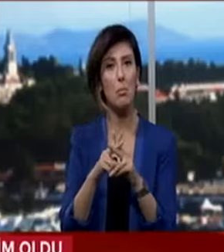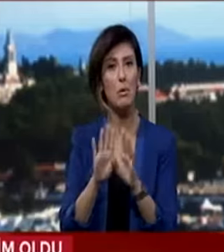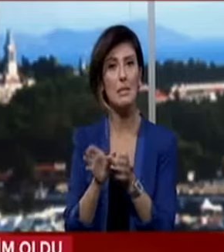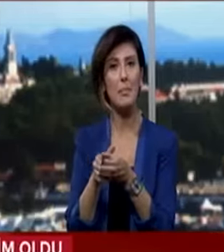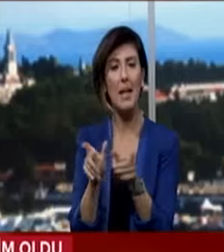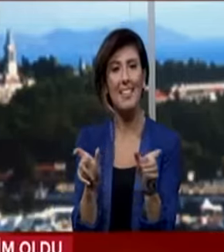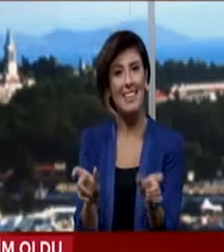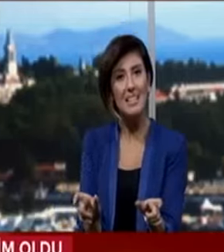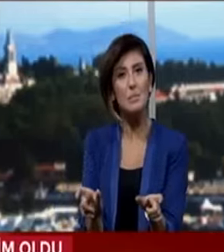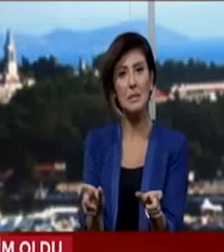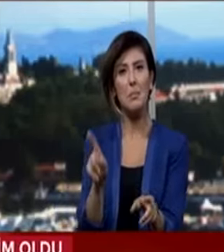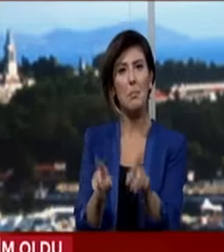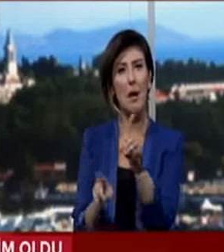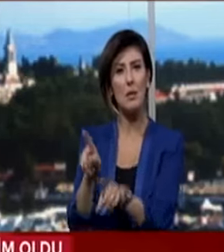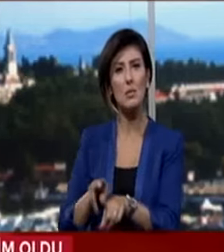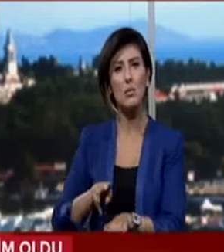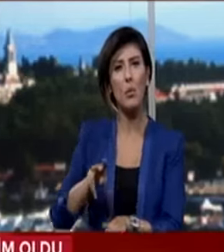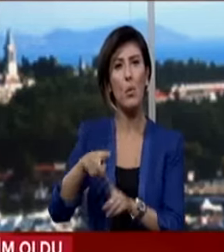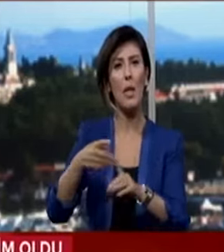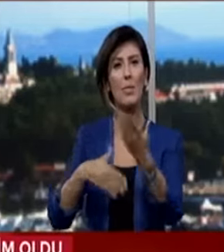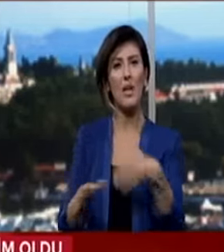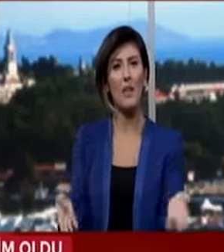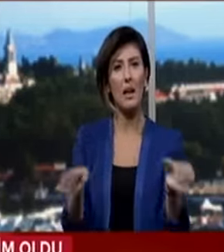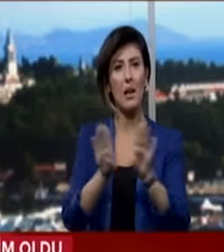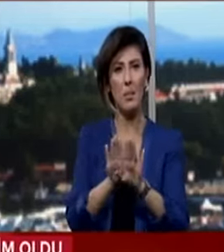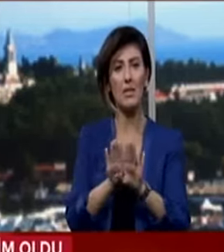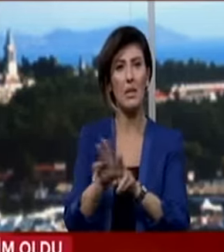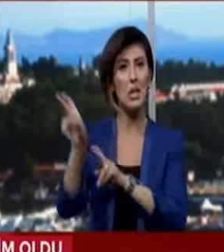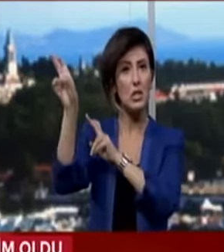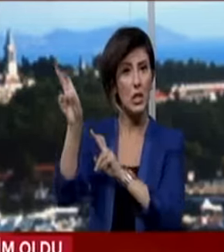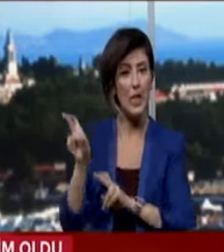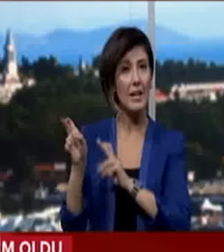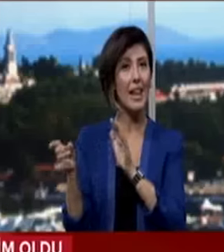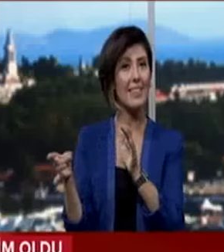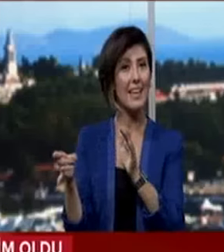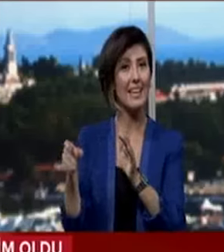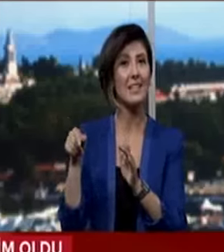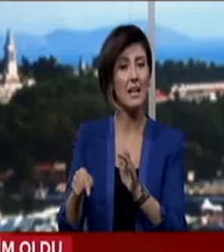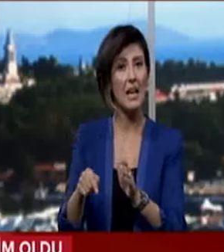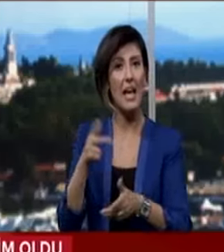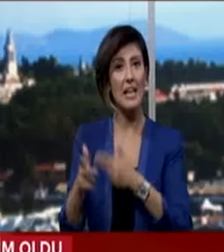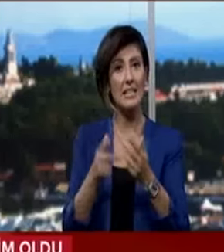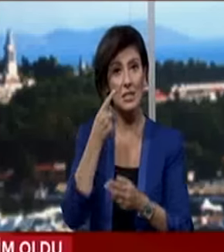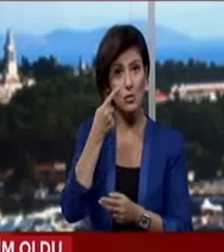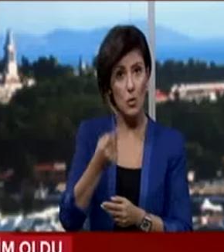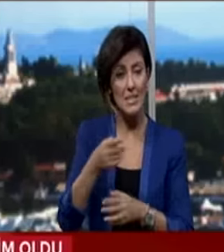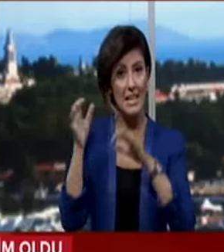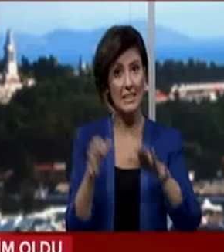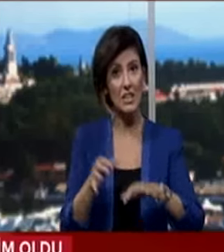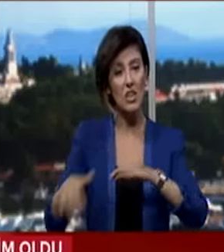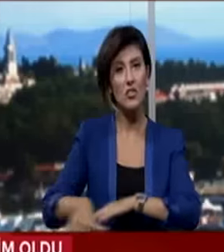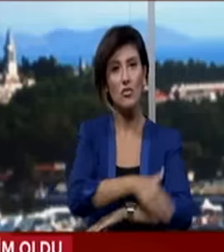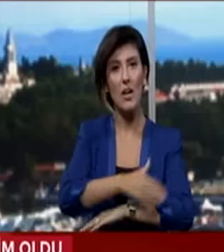ekipleri tedbir amacıyla bazı yolları trafiğe kapattı. Çanakkale ve Tekirdağ'da da etkisini gösteren yağışlar